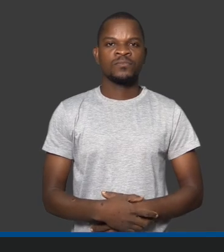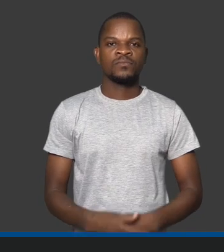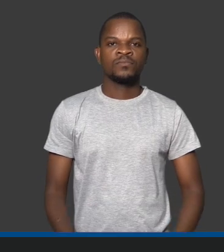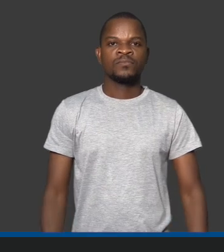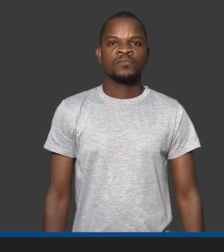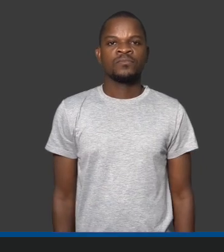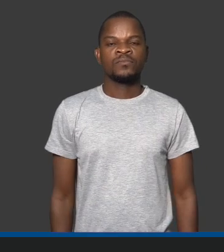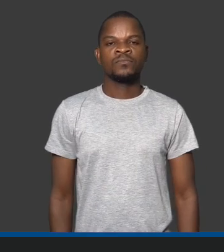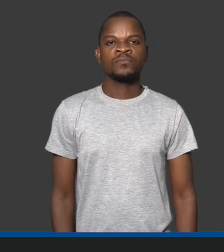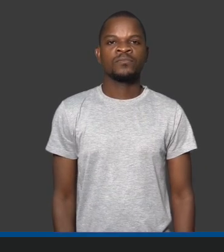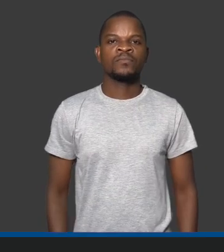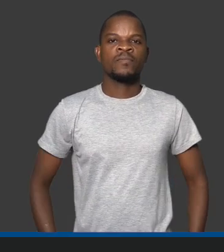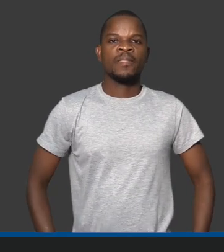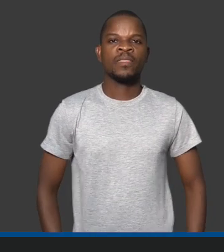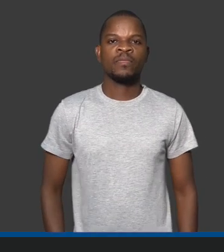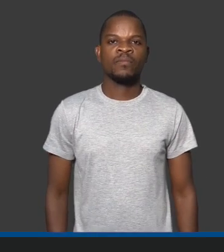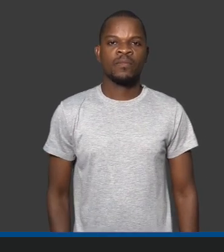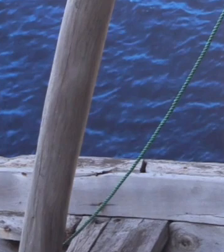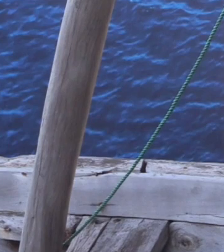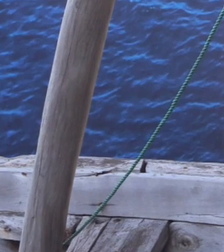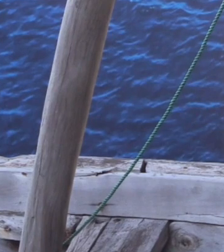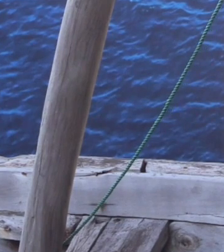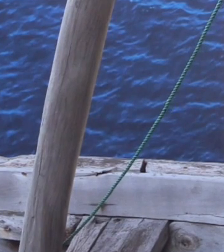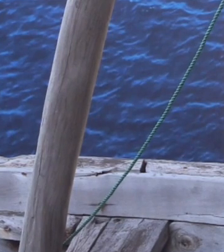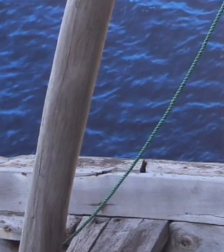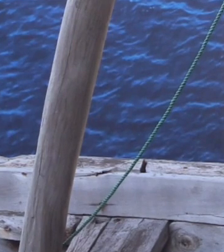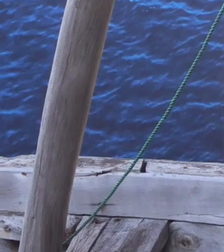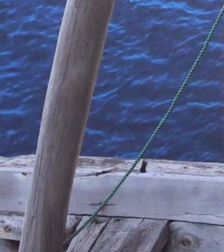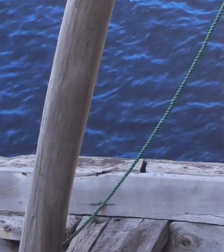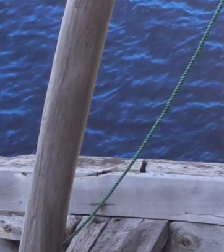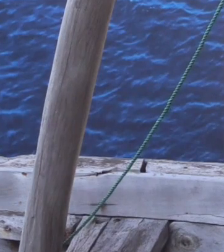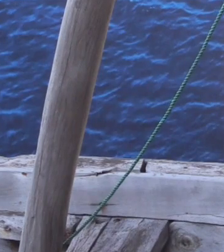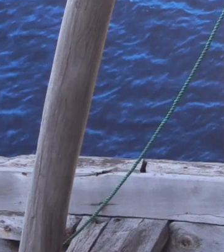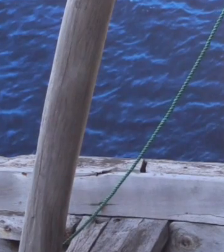quando se trata de trabalhar com um marginalizado, e especialmente quando se trata de pessoas com desigualdade.